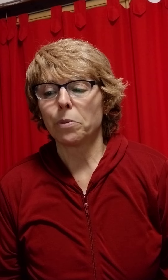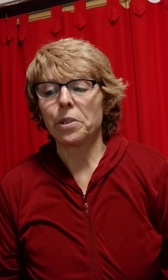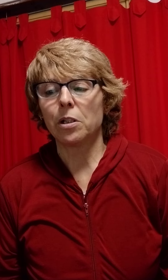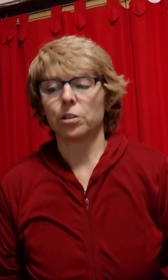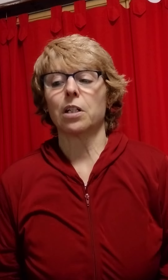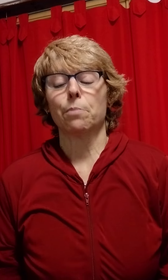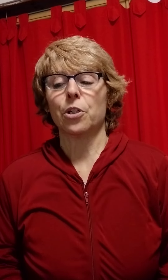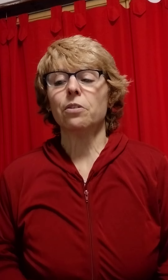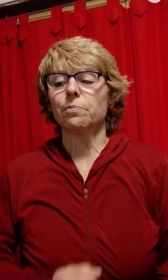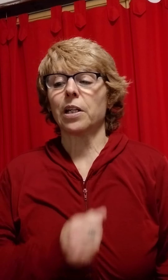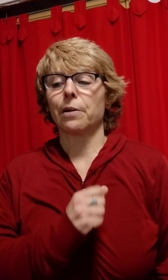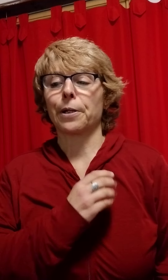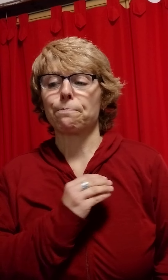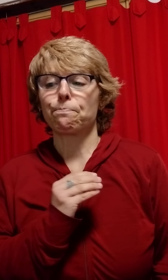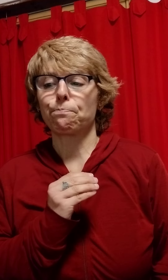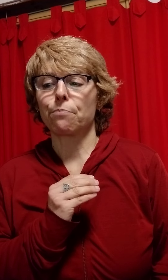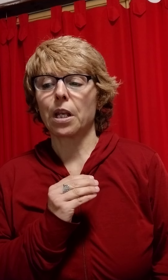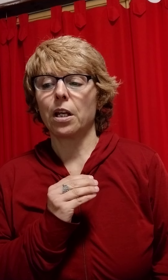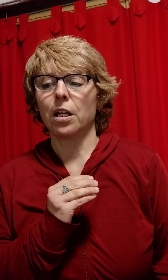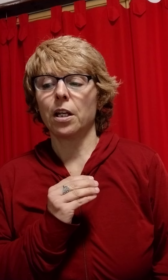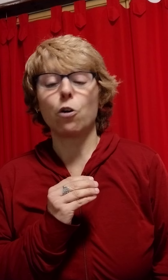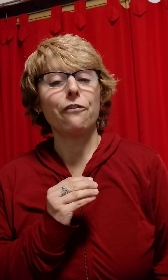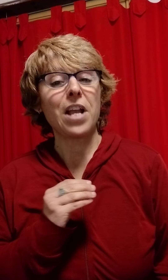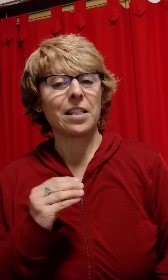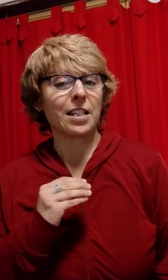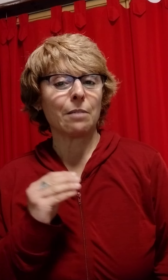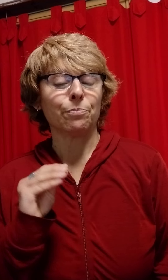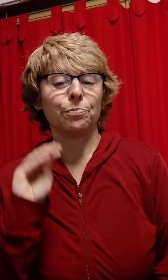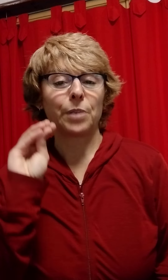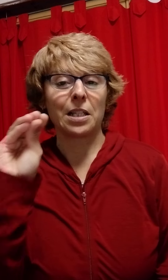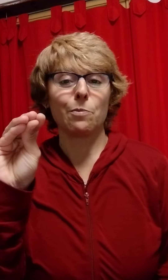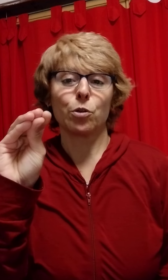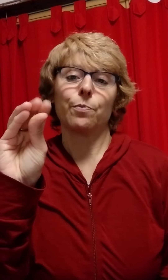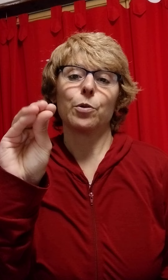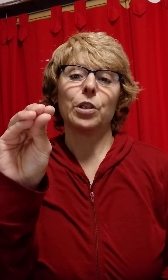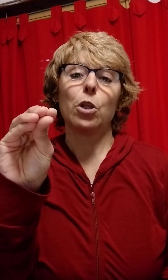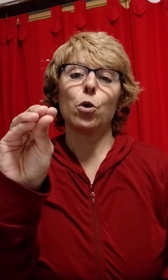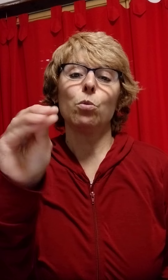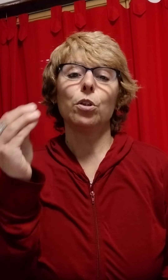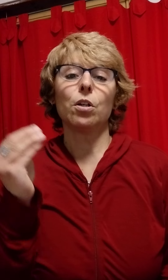Depende de los ejemplos, ¿no? Hay que ver. Confianza. Hacemos con dedos juntos.